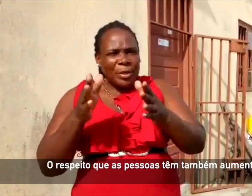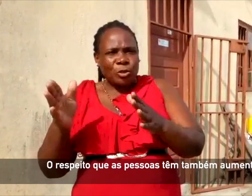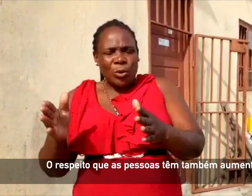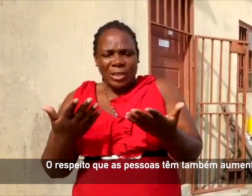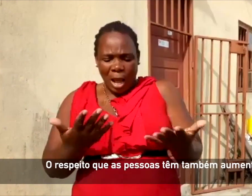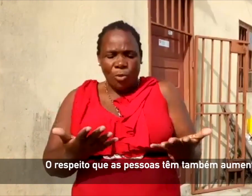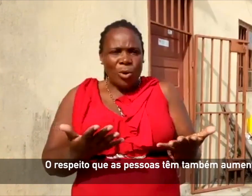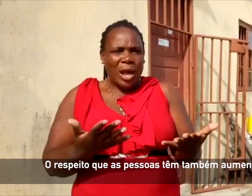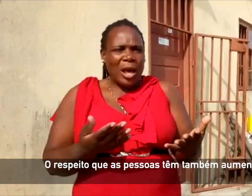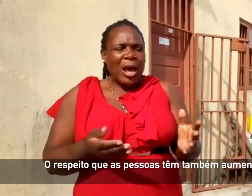também aumentou.